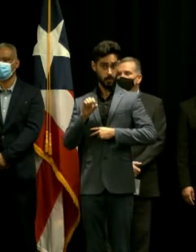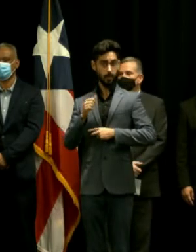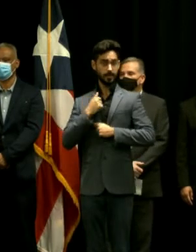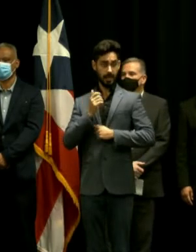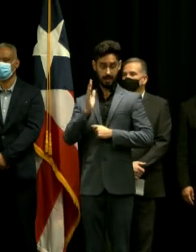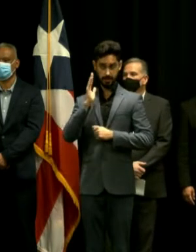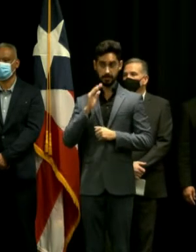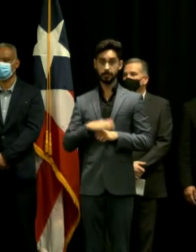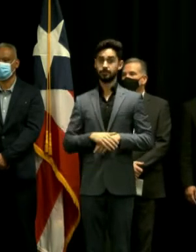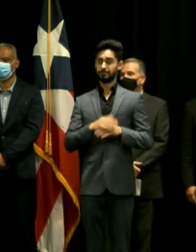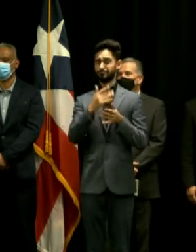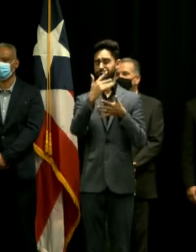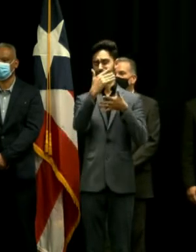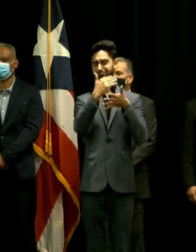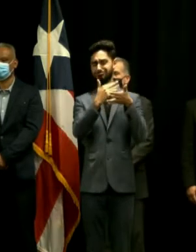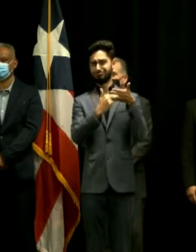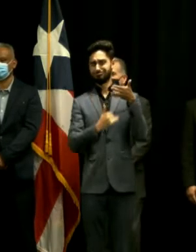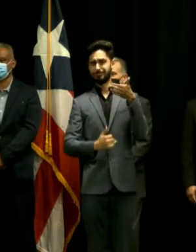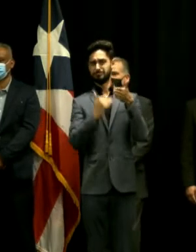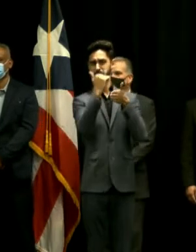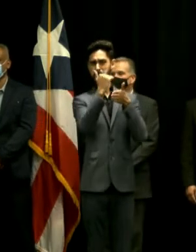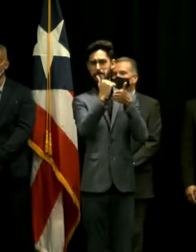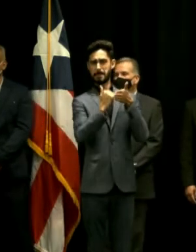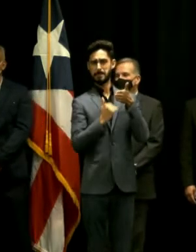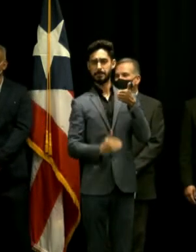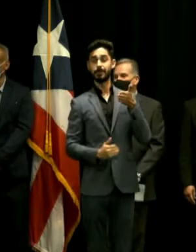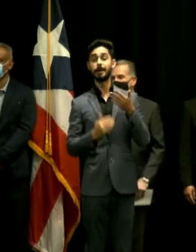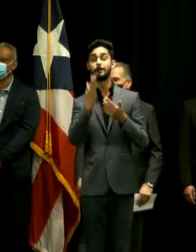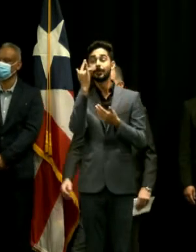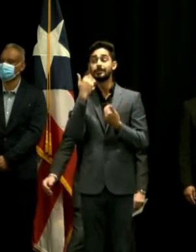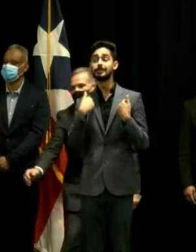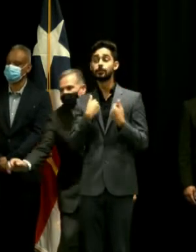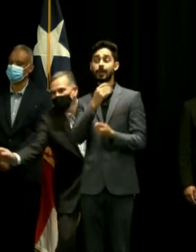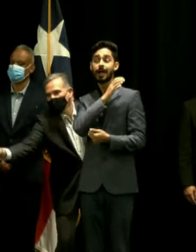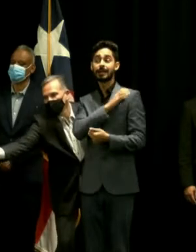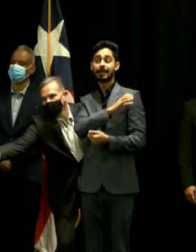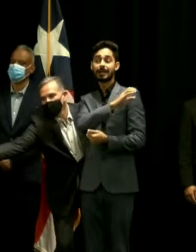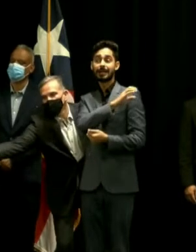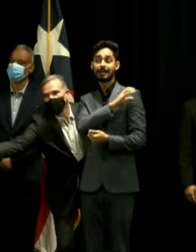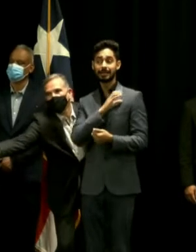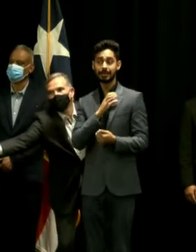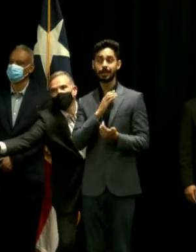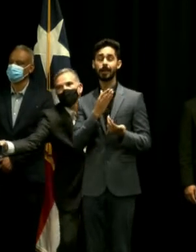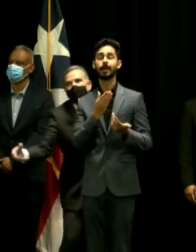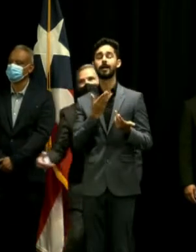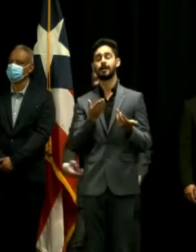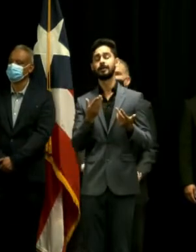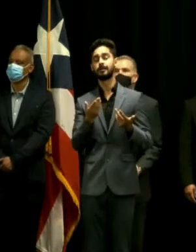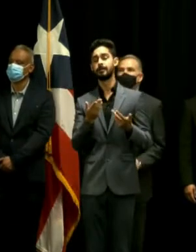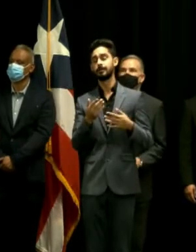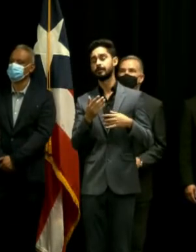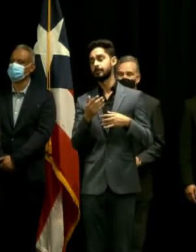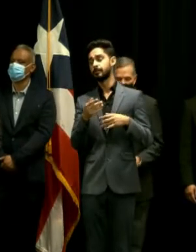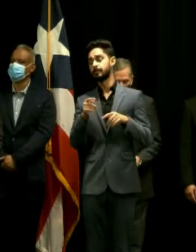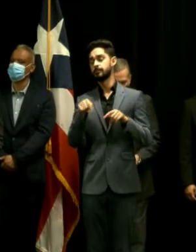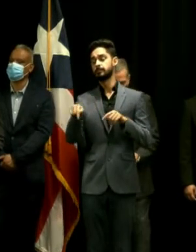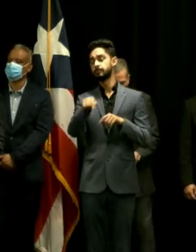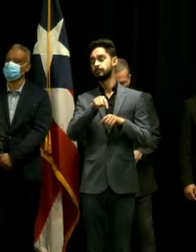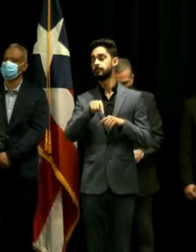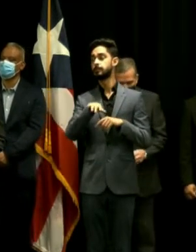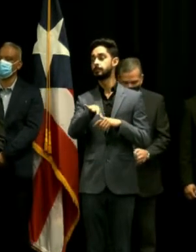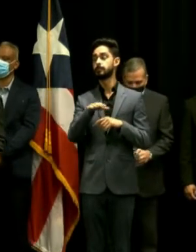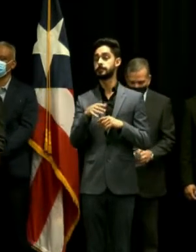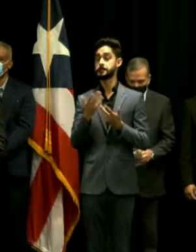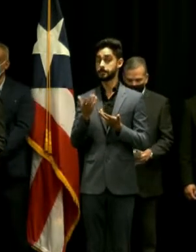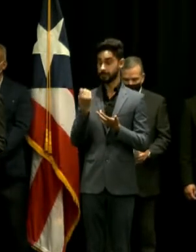lista es larguísima porque tiene porque tiene una clínica ambulatoria para clínicas externas y se consultó al secretario de salud